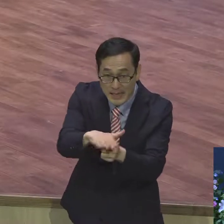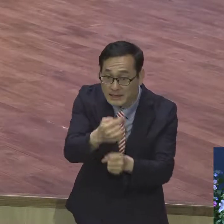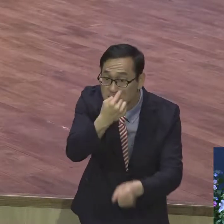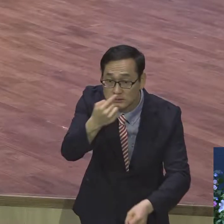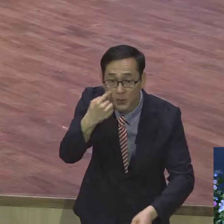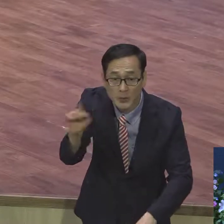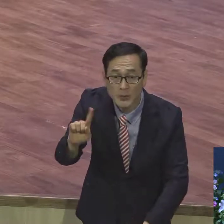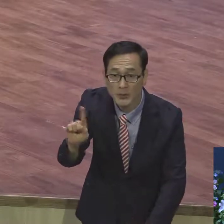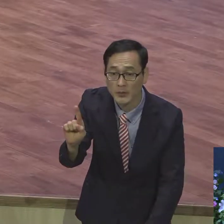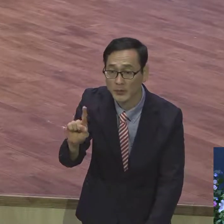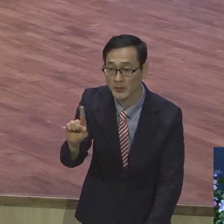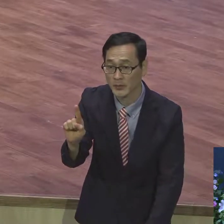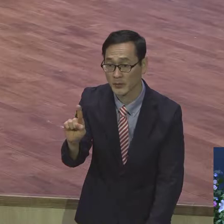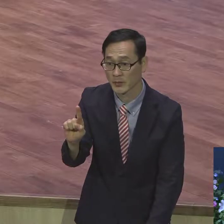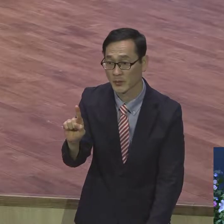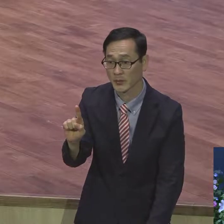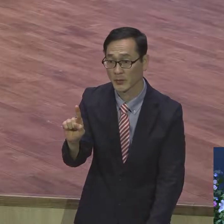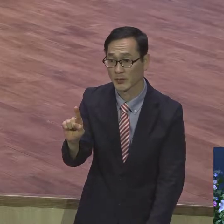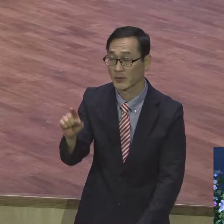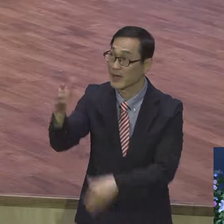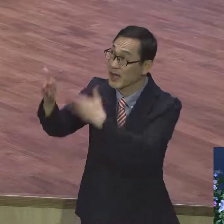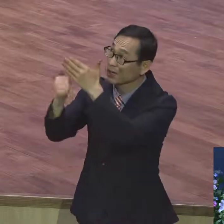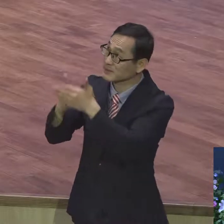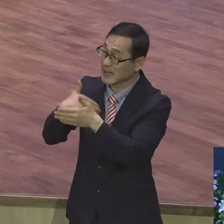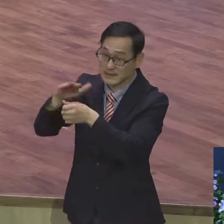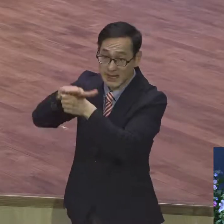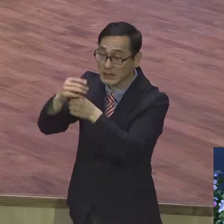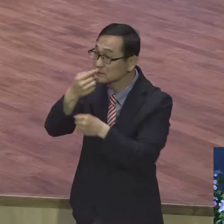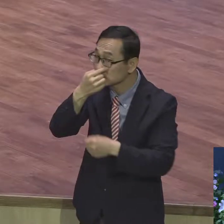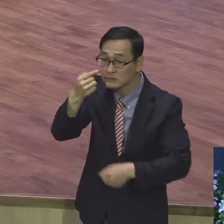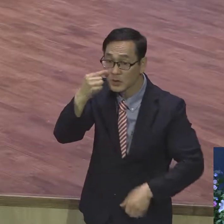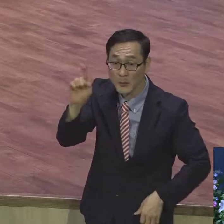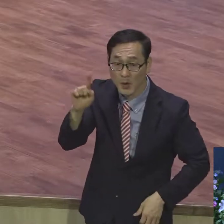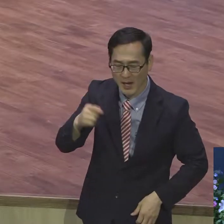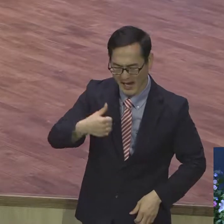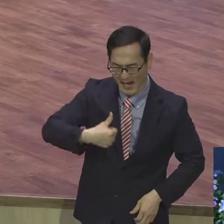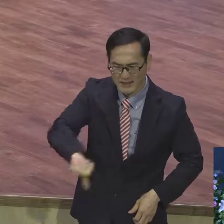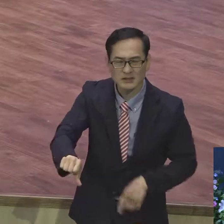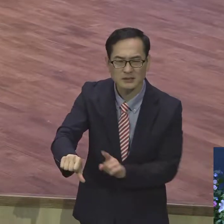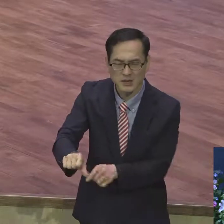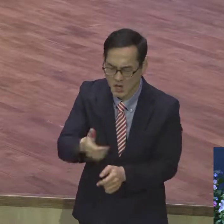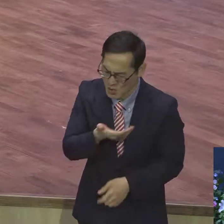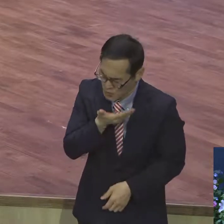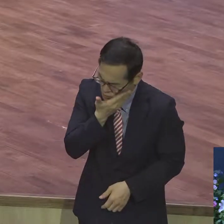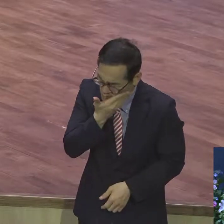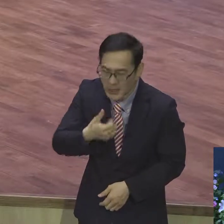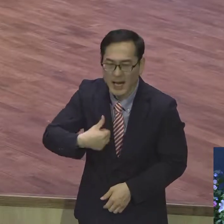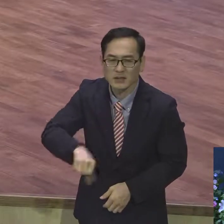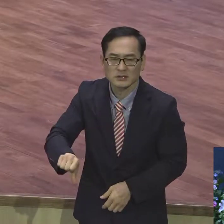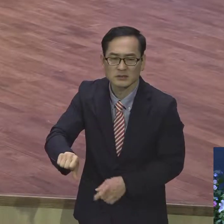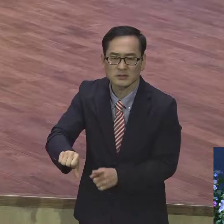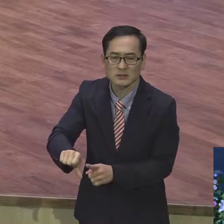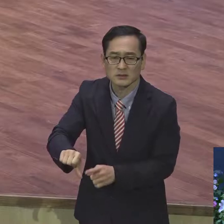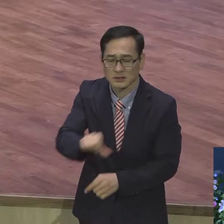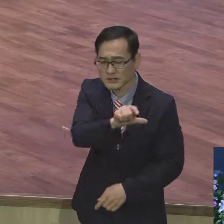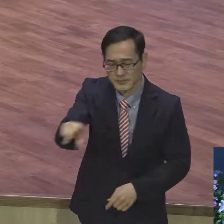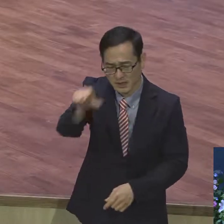하나님이 나를 사랑하는 증거. 아들, 독천자, 예수를 내 대신에 십자가에 못 박아